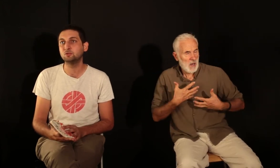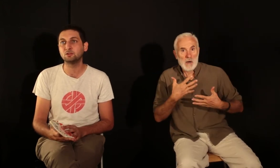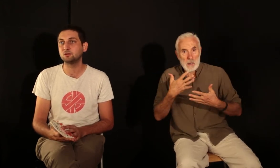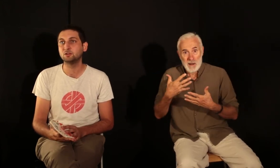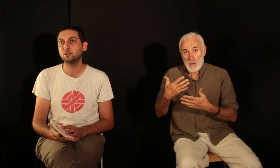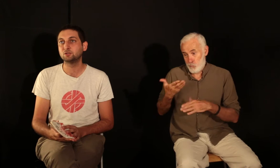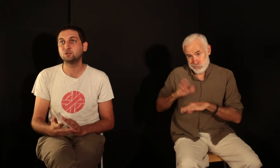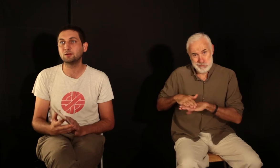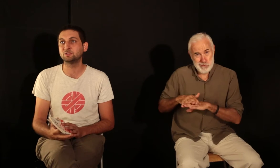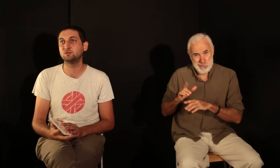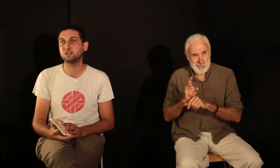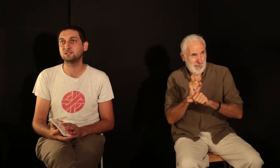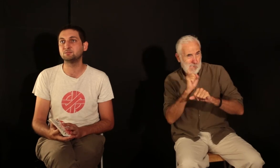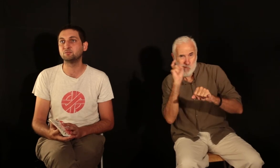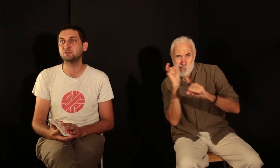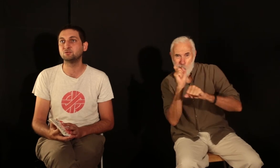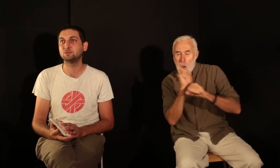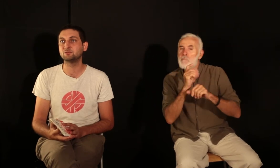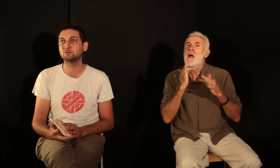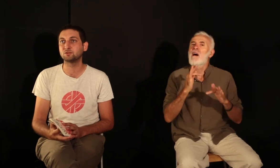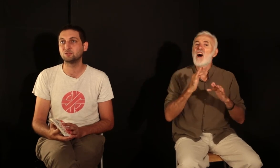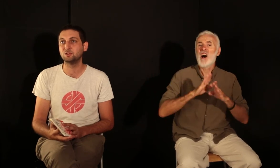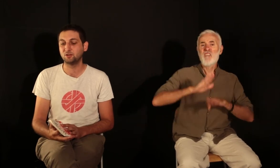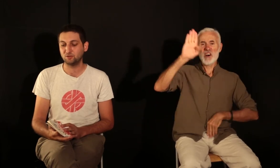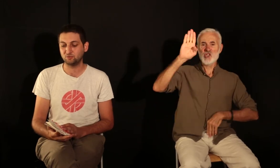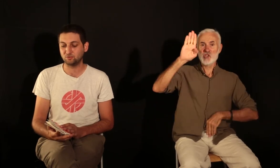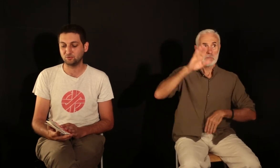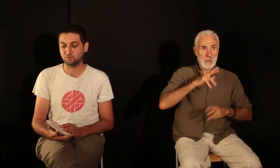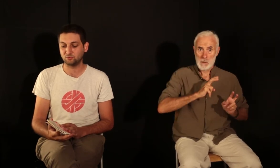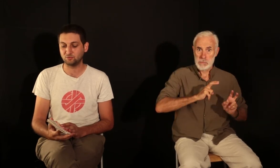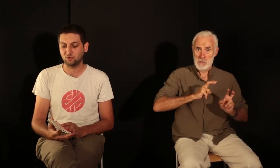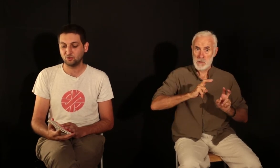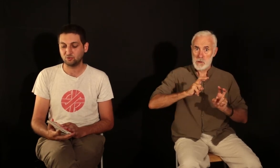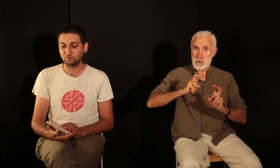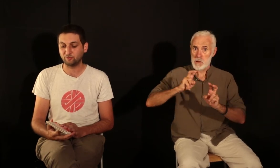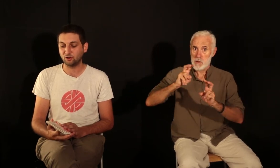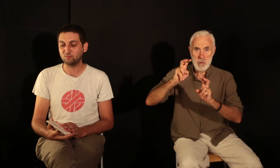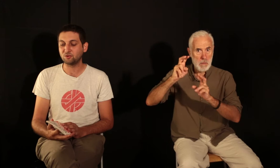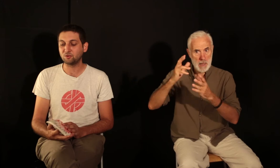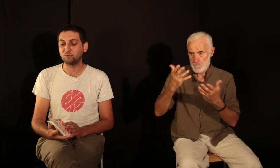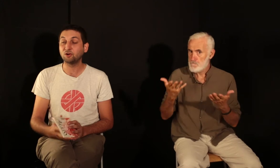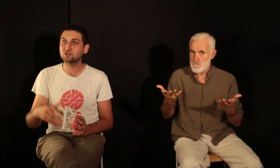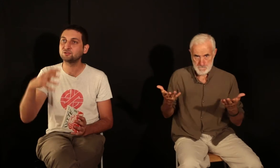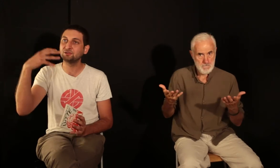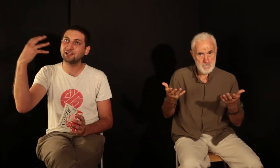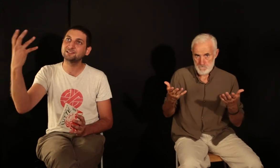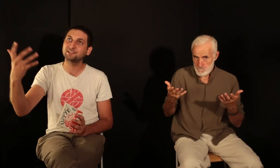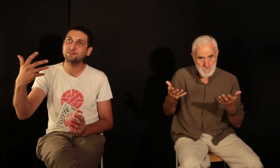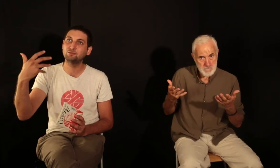sur la montée du fascisme, puisque nous suivons une forme proche d'un des livres de